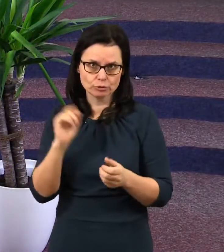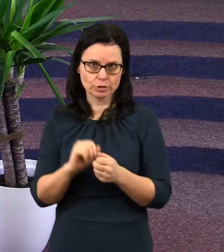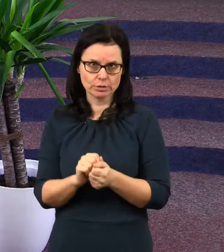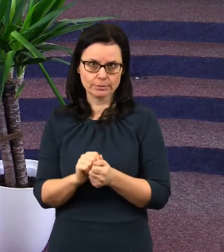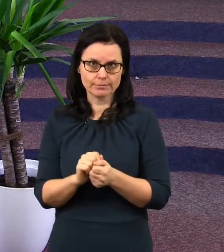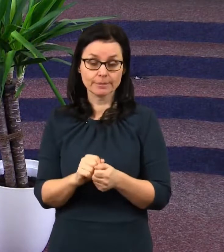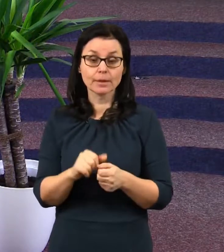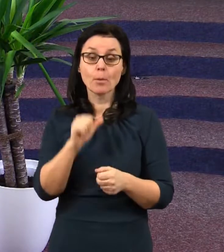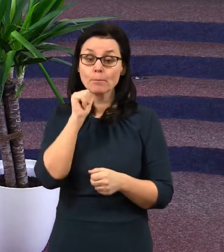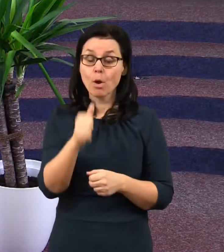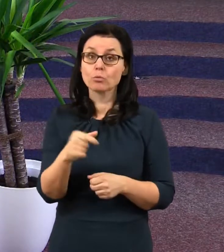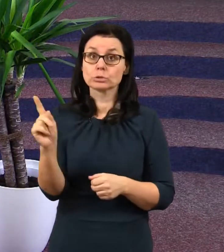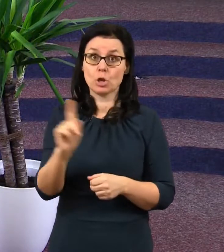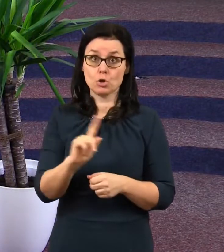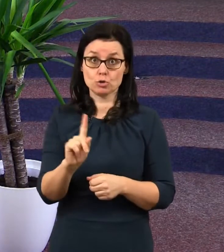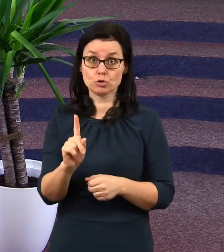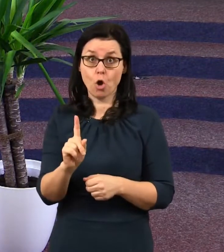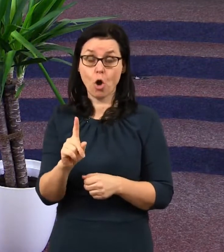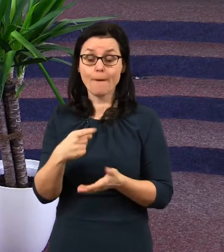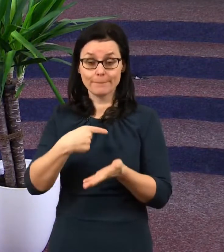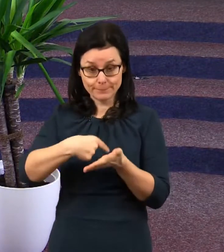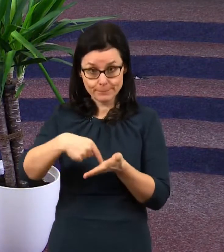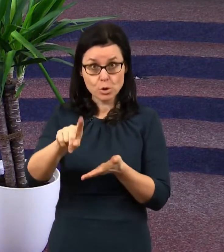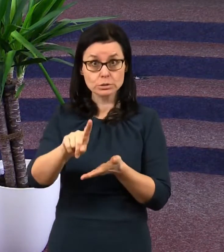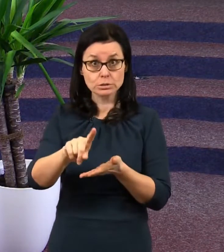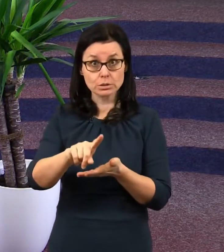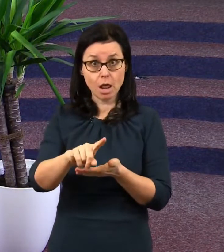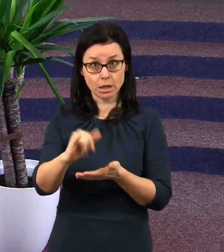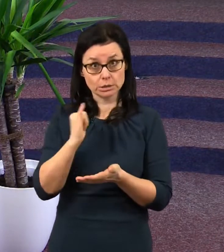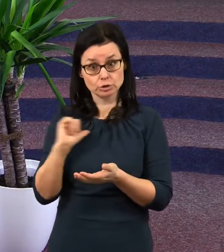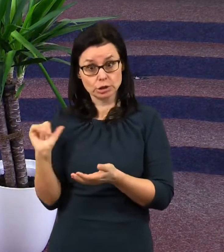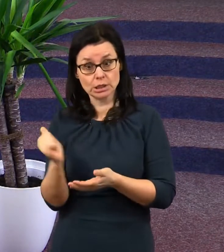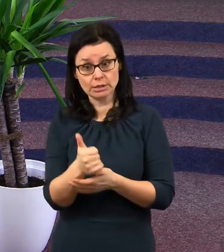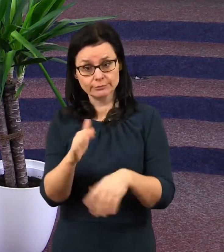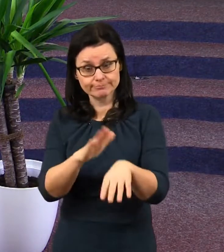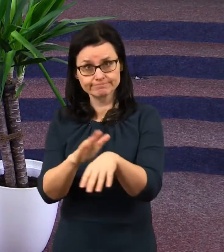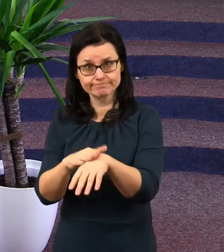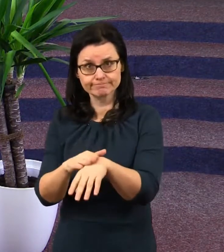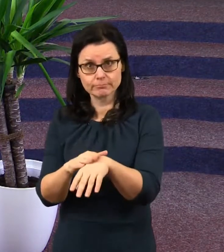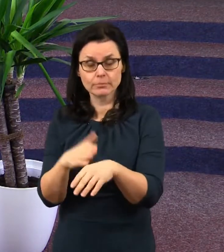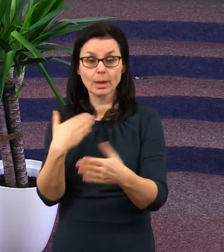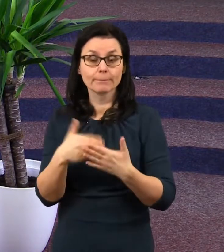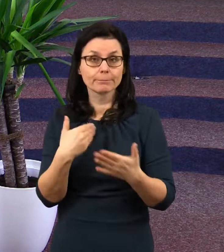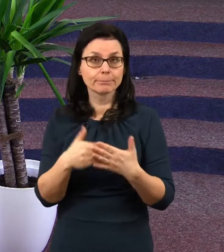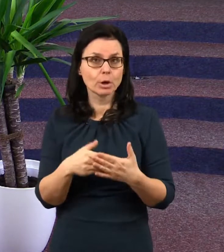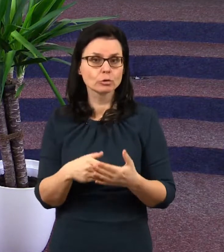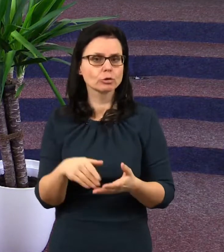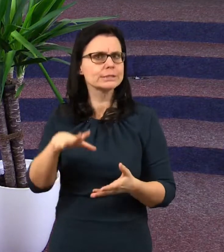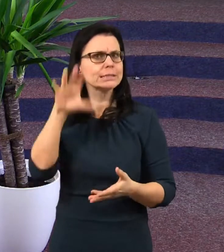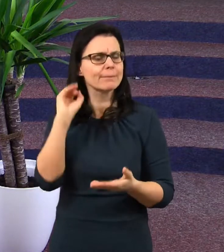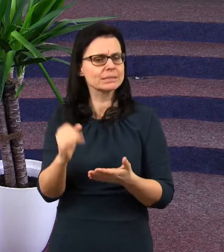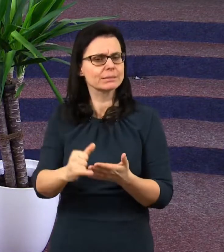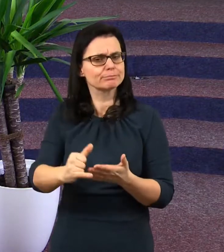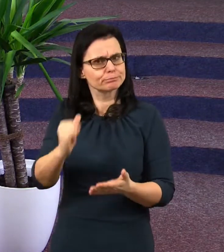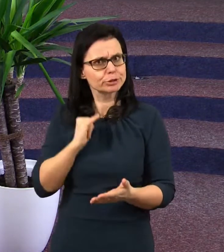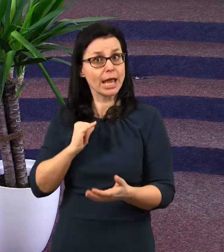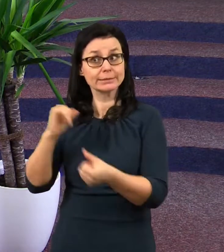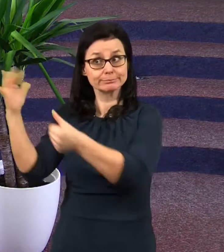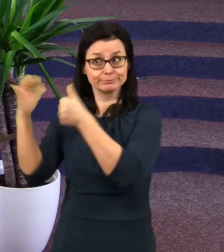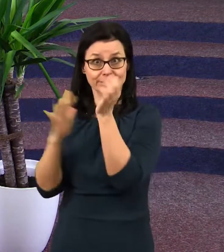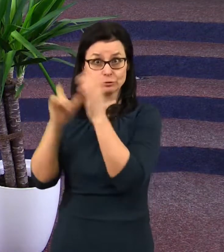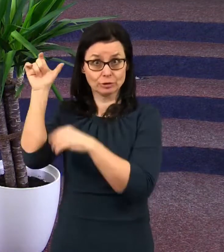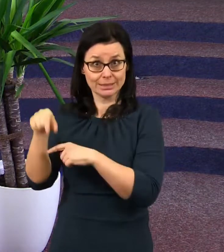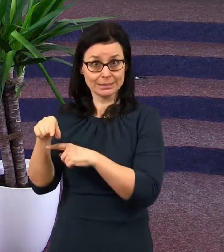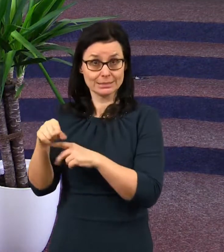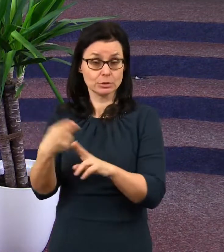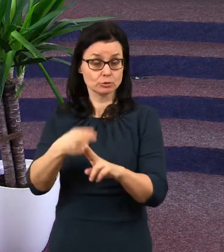Jenom těch, kteří je tam posírali předem. Smyslem tohoto předadventního soudu je tedy vyřešit